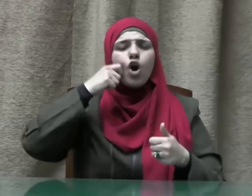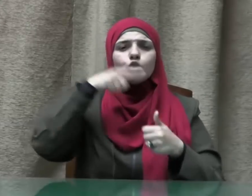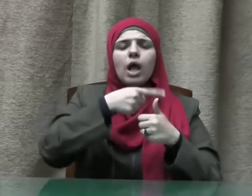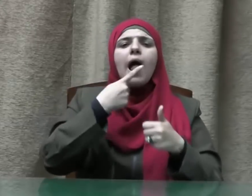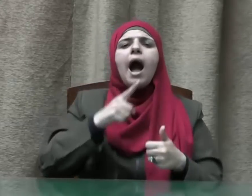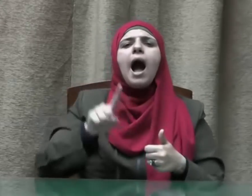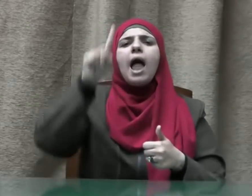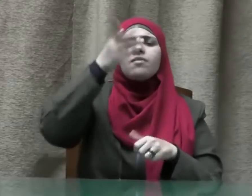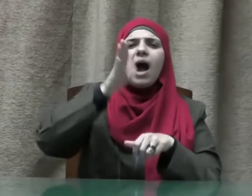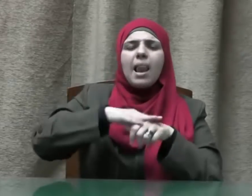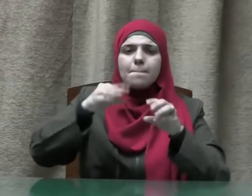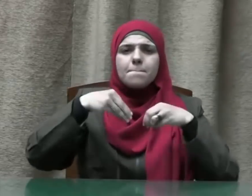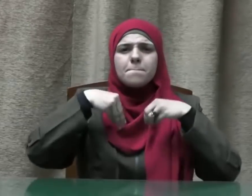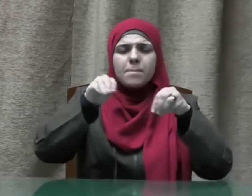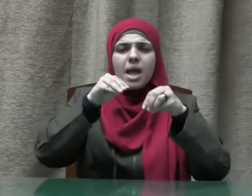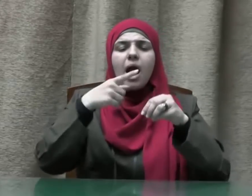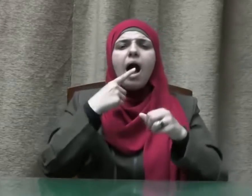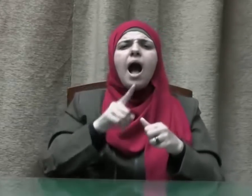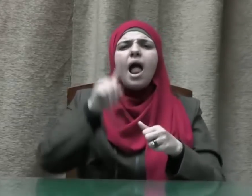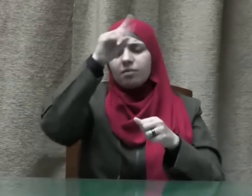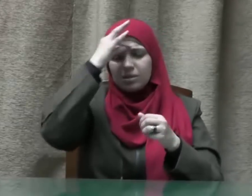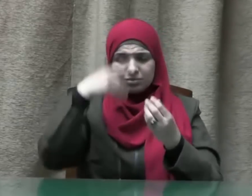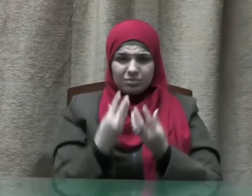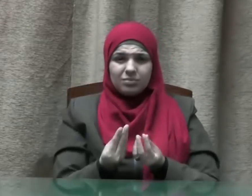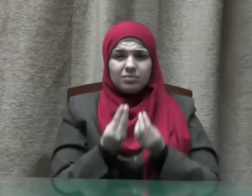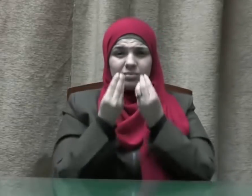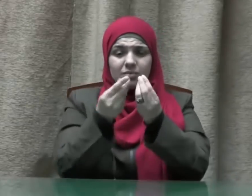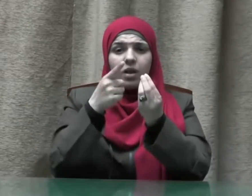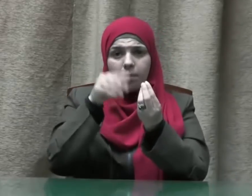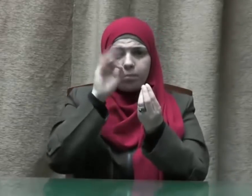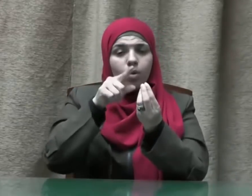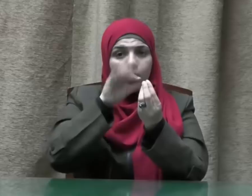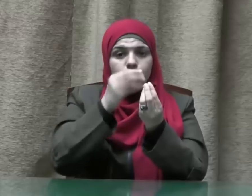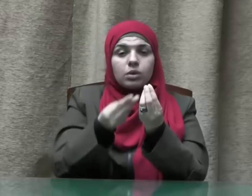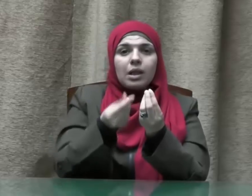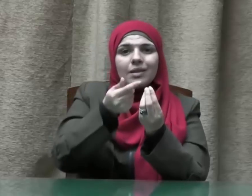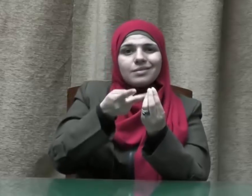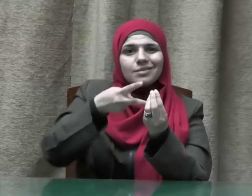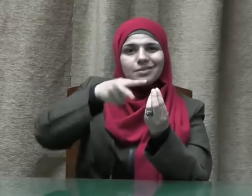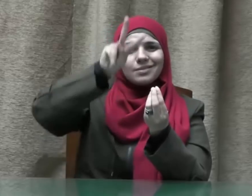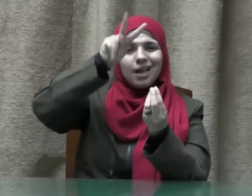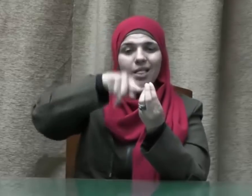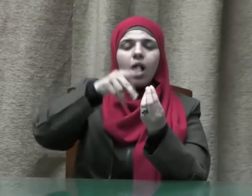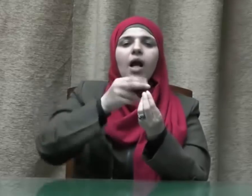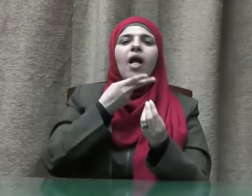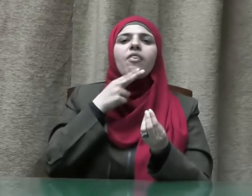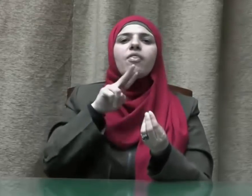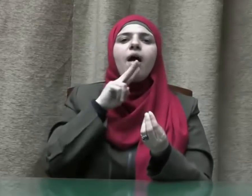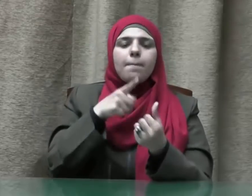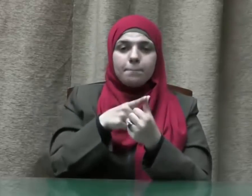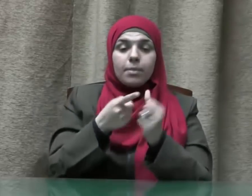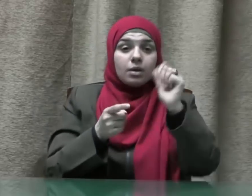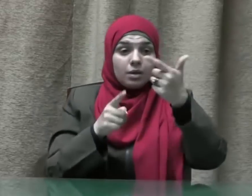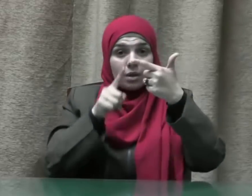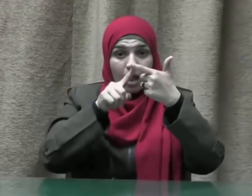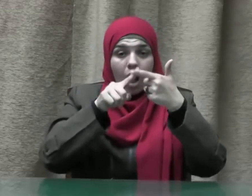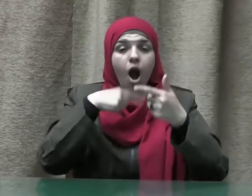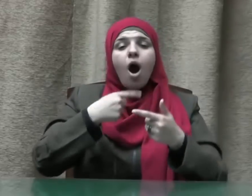لقد أعطى بها أكثر مما أعطى وهو كاذب ورجل حلف على